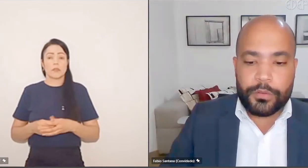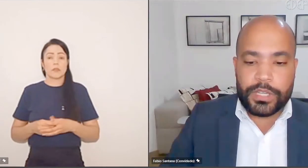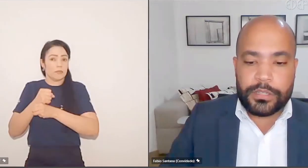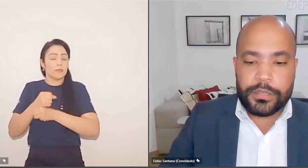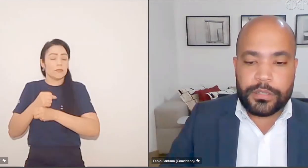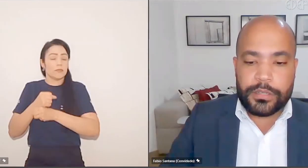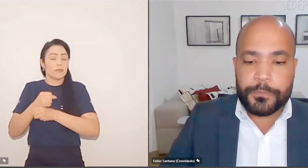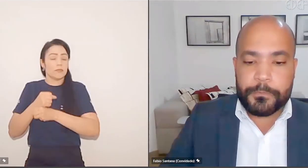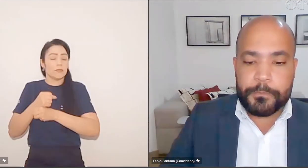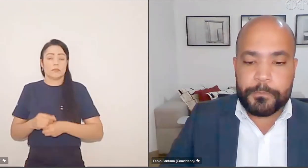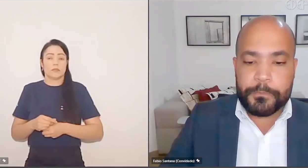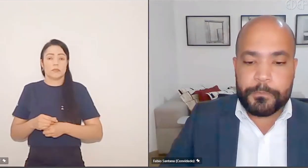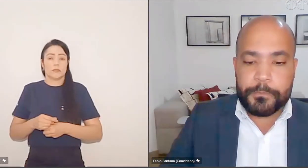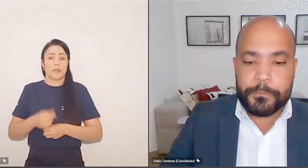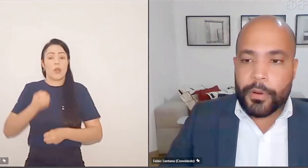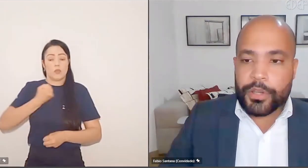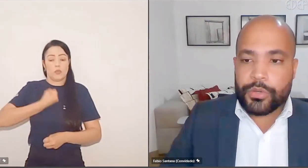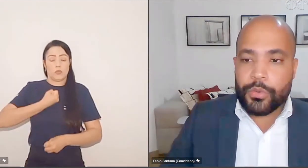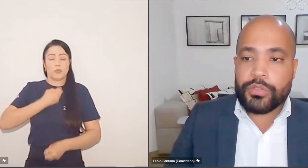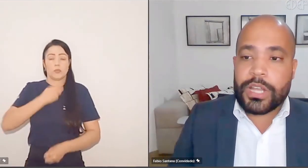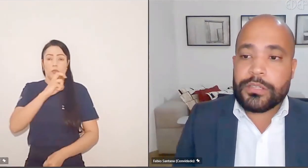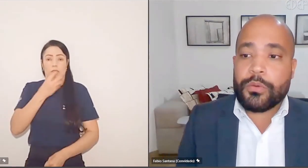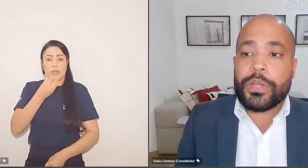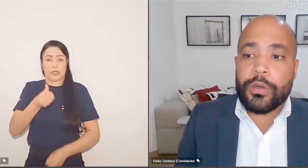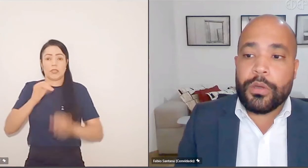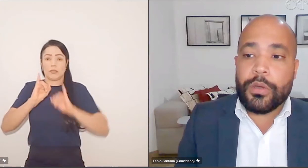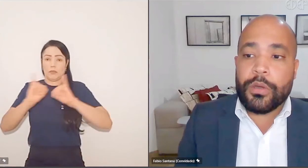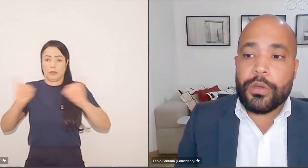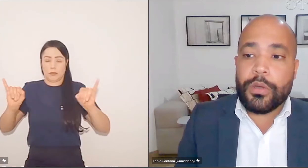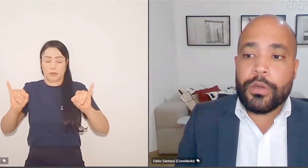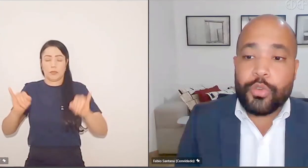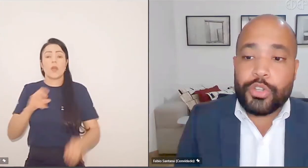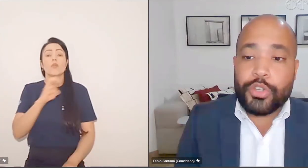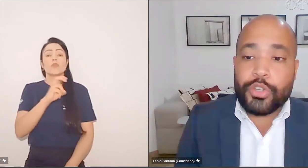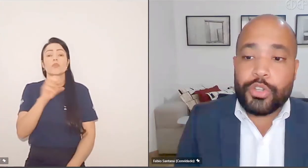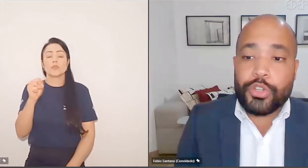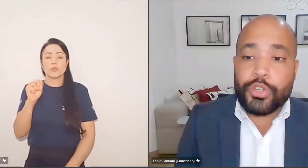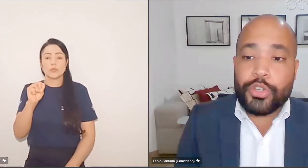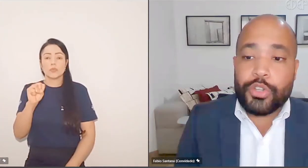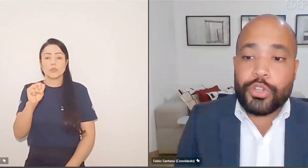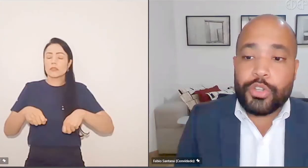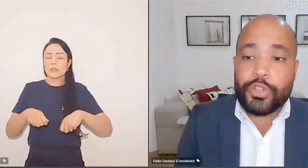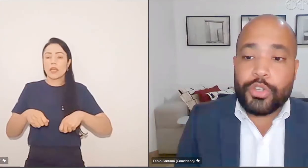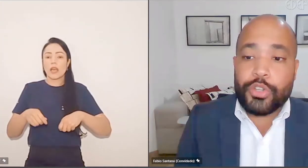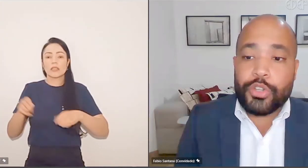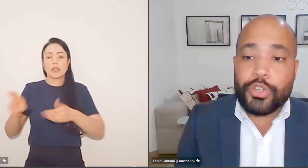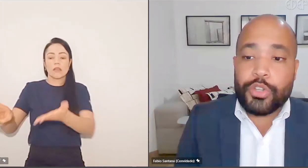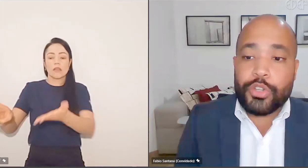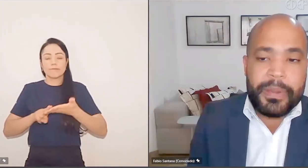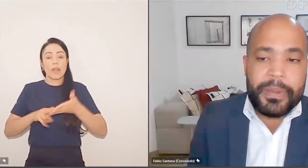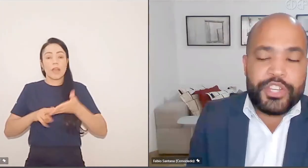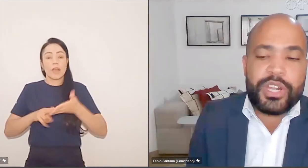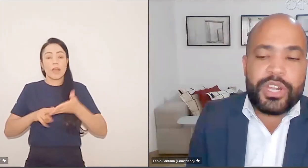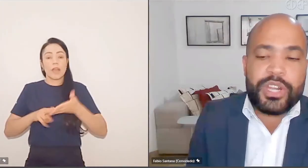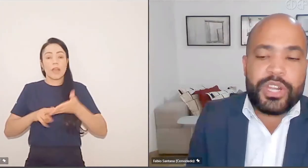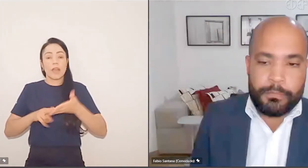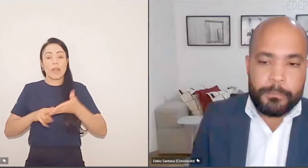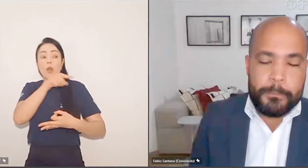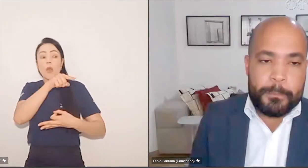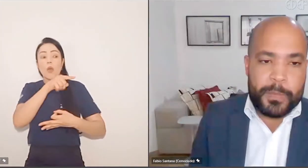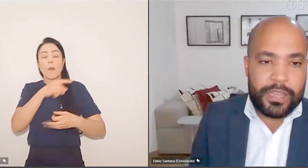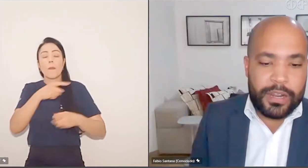sentido. O enunciado 56. Depois, o enunciado 58. A possibilidade de notificação judicial do médico que